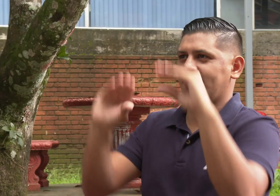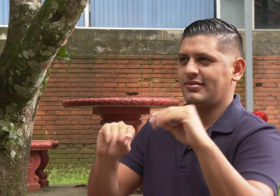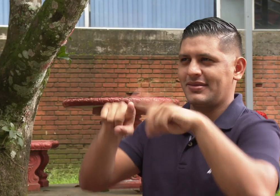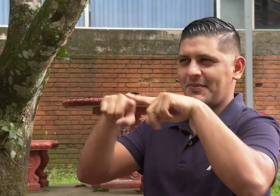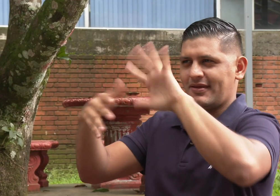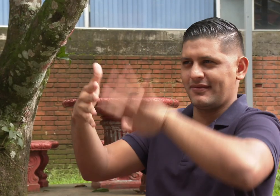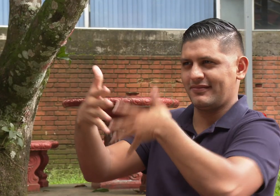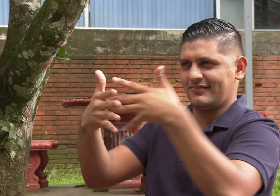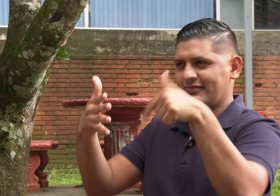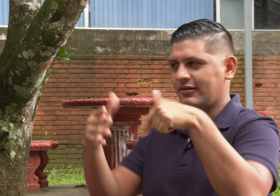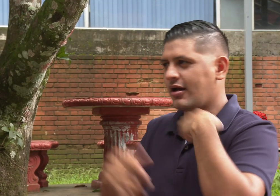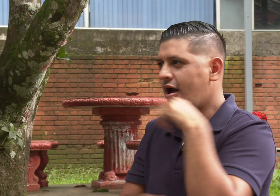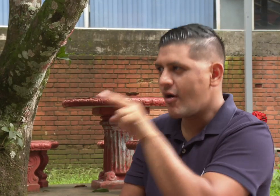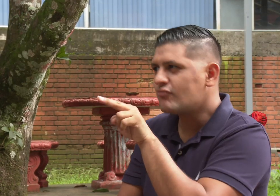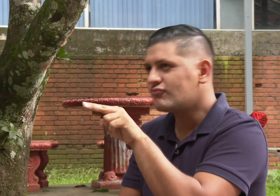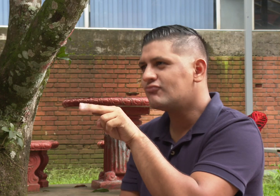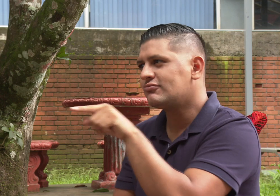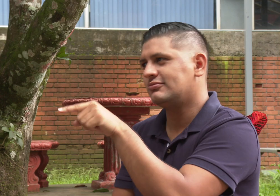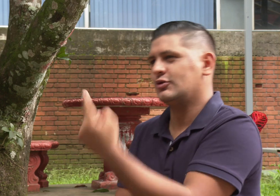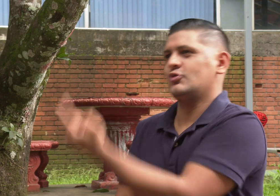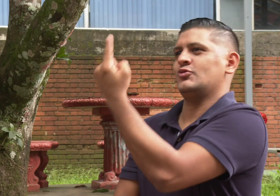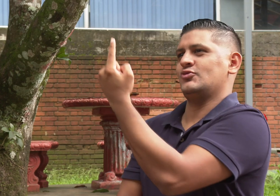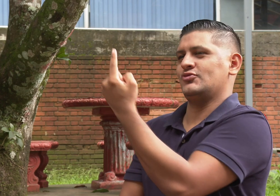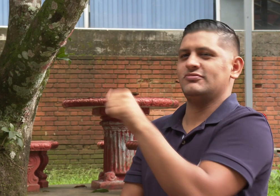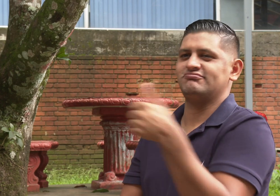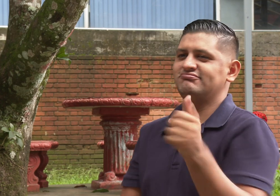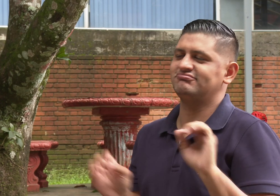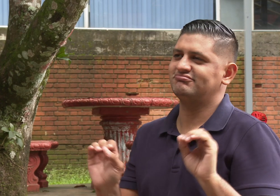horario, en la mañana, en la tarde o en noche, aparecen con internet.